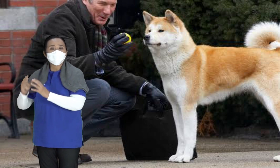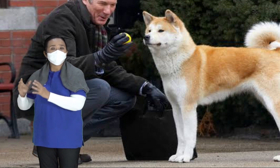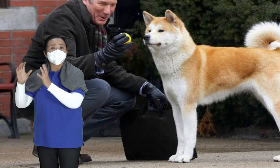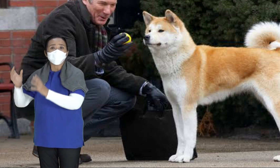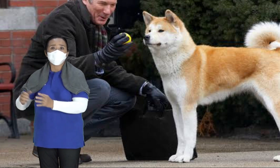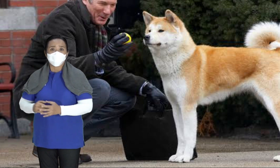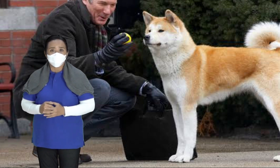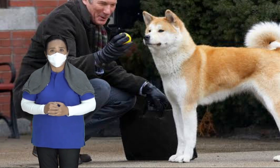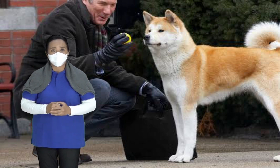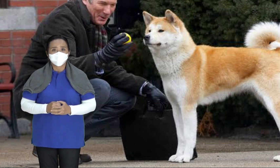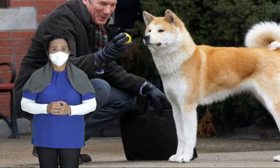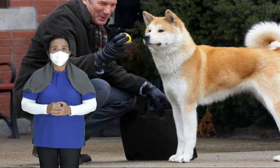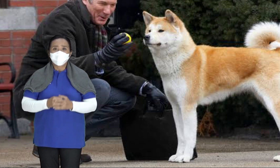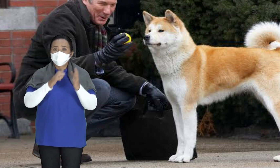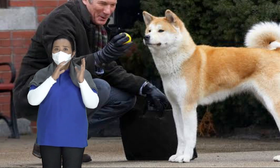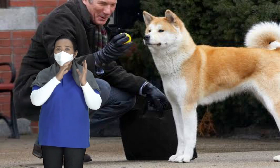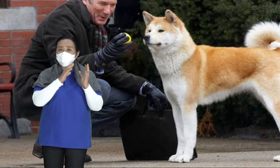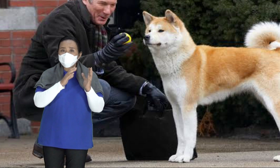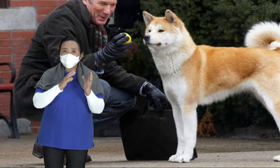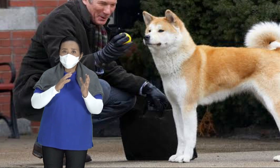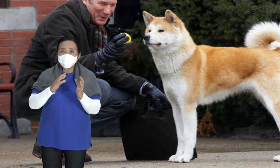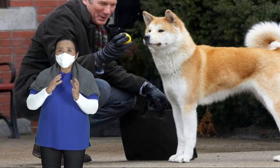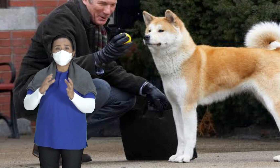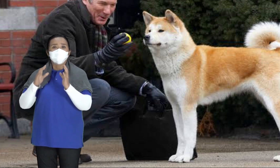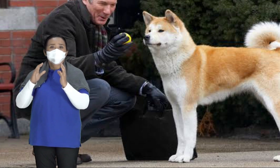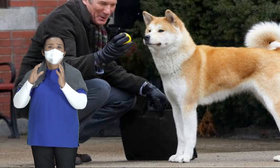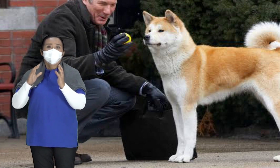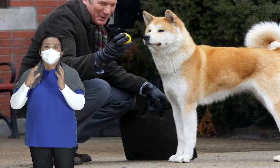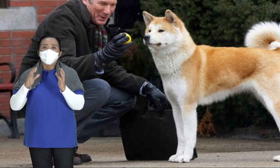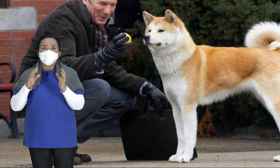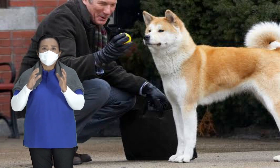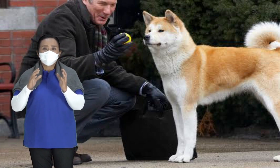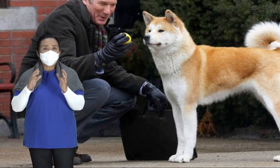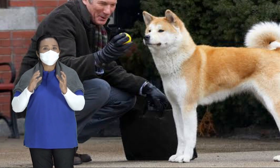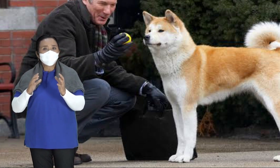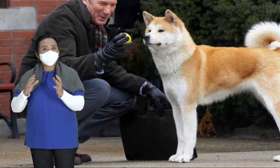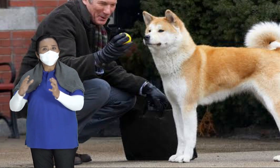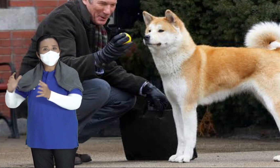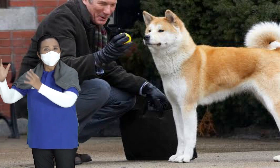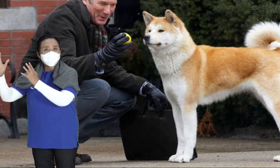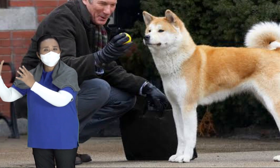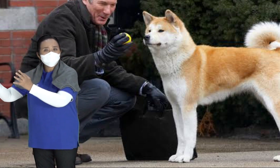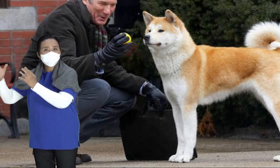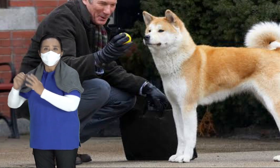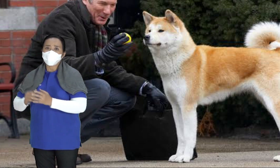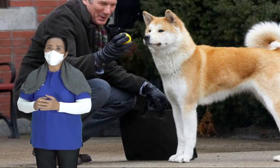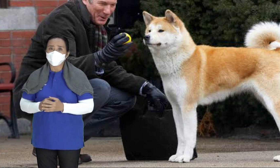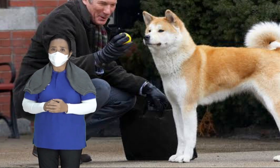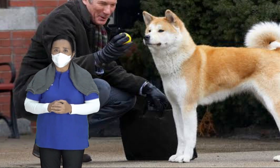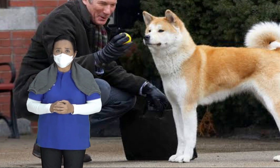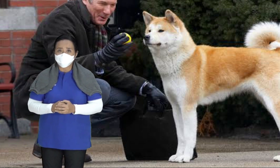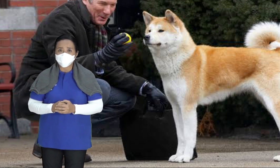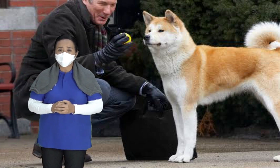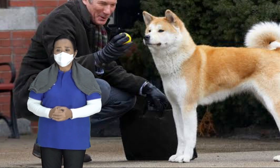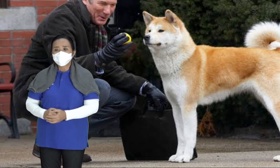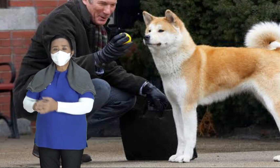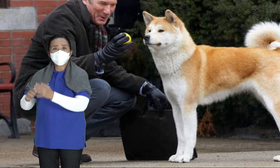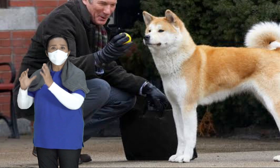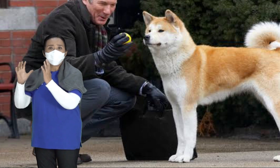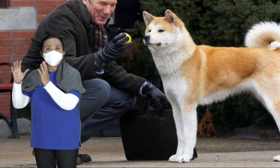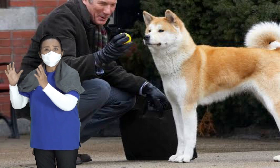universitas di Tokyo Setiap pagi si Hachiko pergi ke stasiun sama profesor